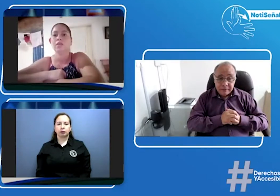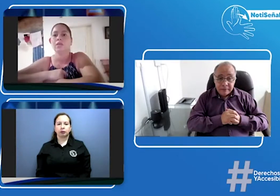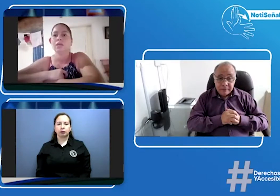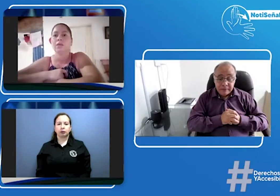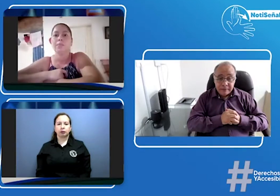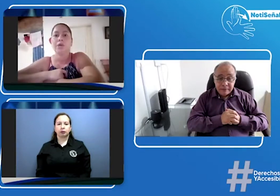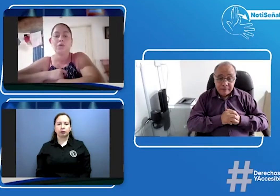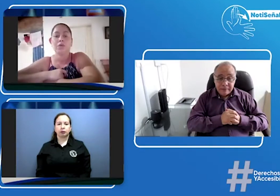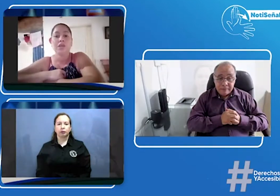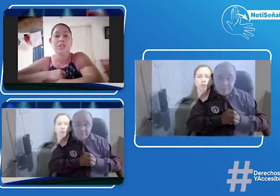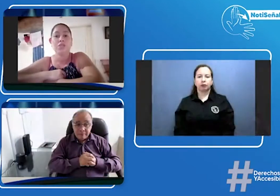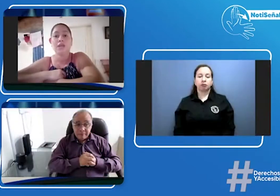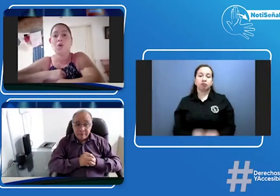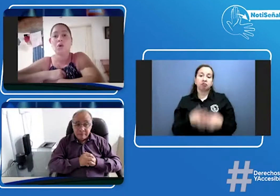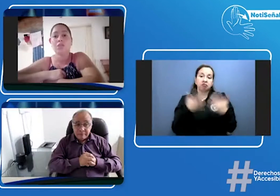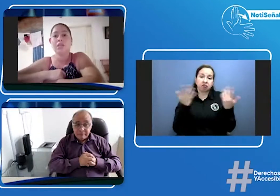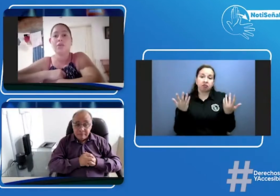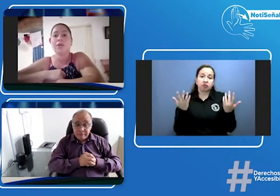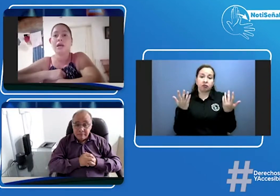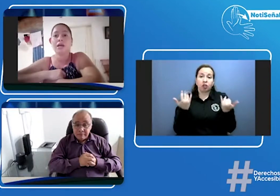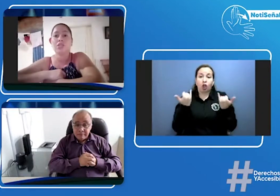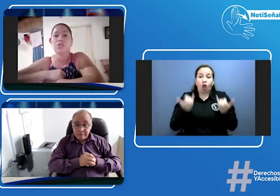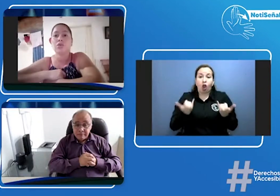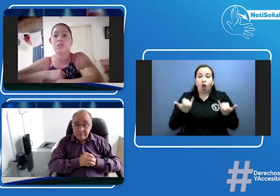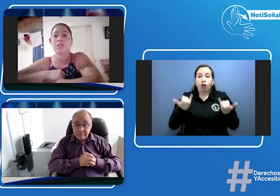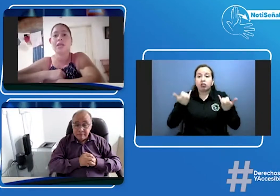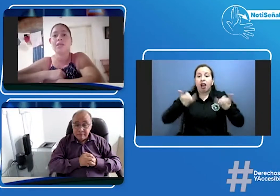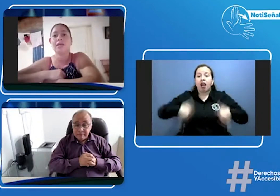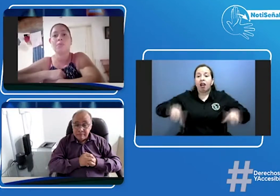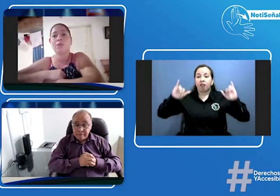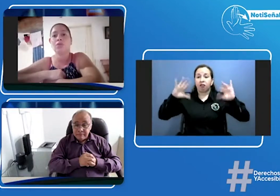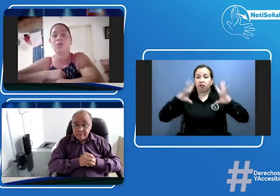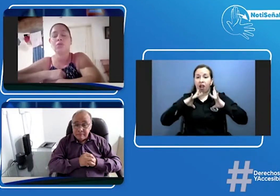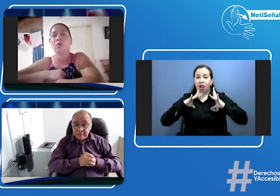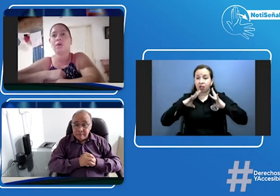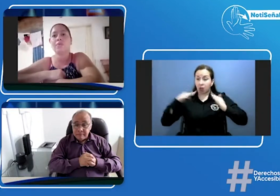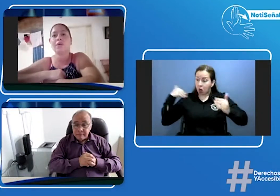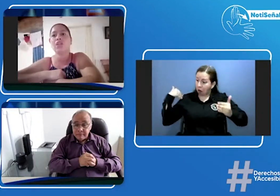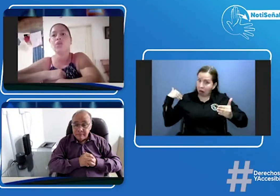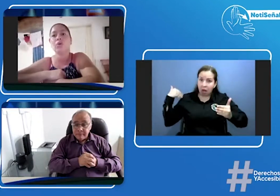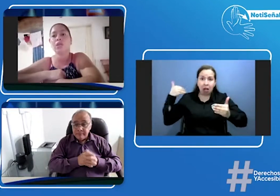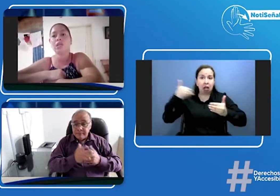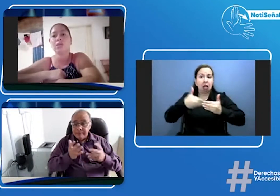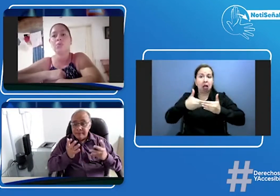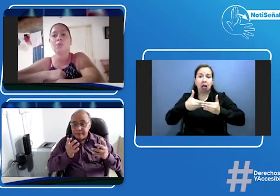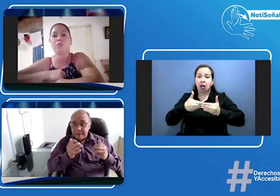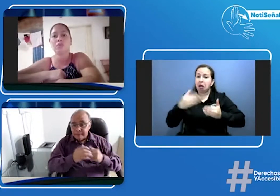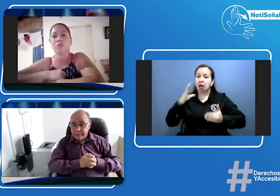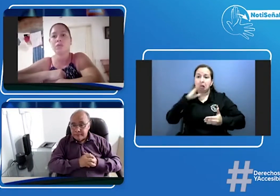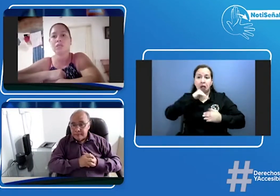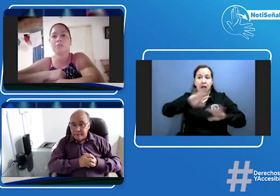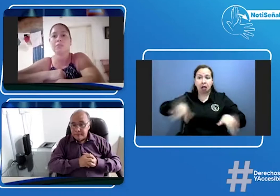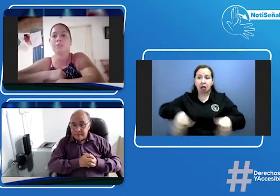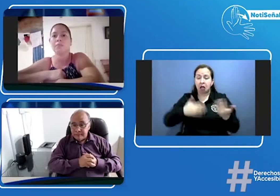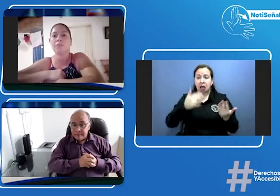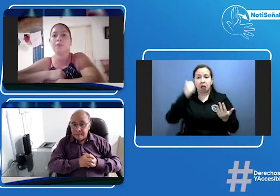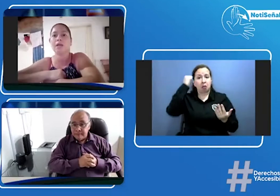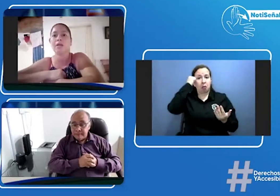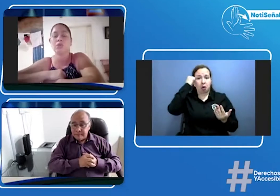bueno de hecho ya hoy salieron a vacaciones y hasta el momento todavía no tenemos profesores para nuestros